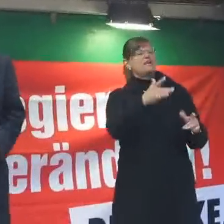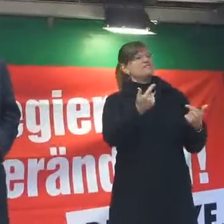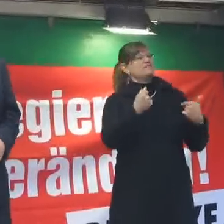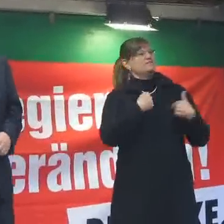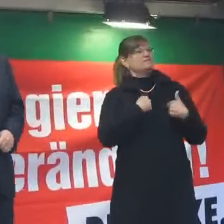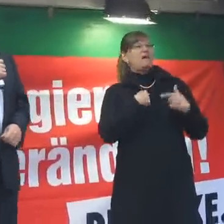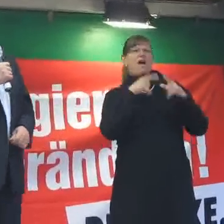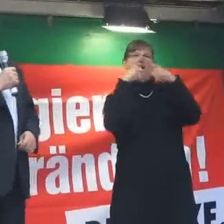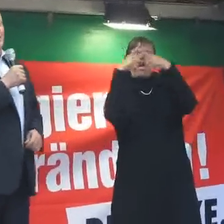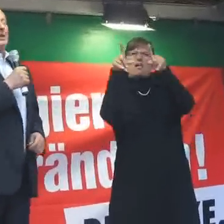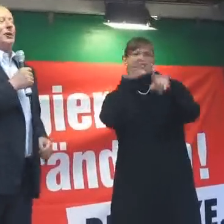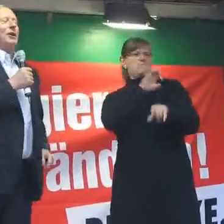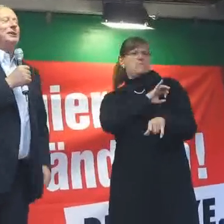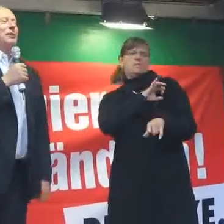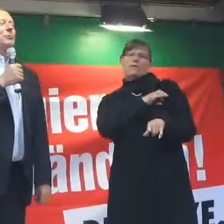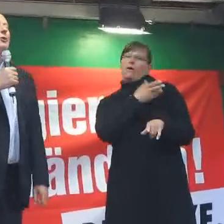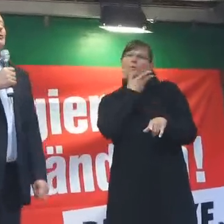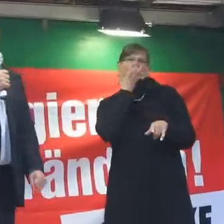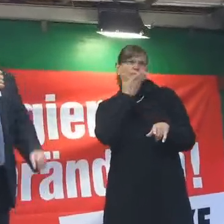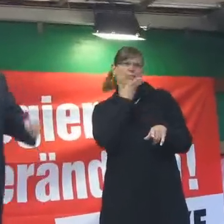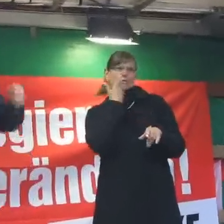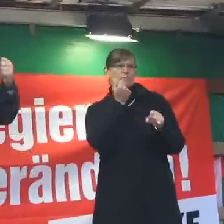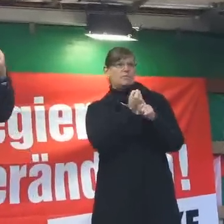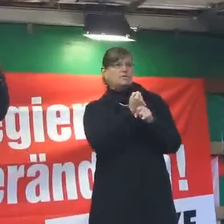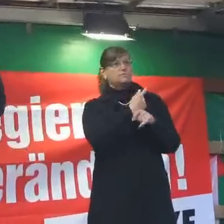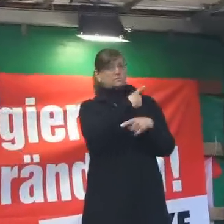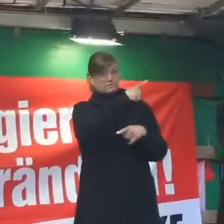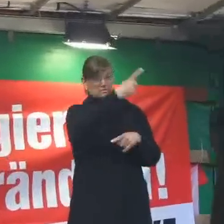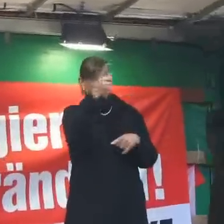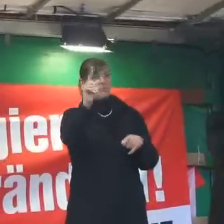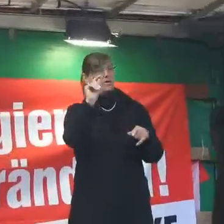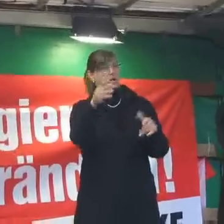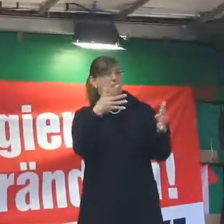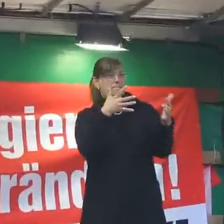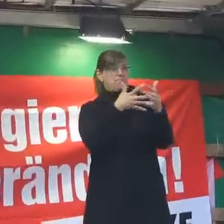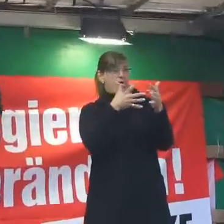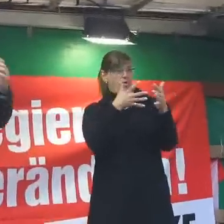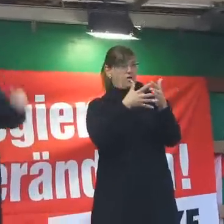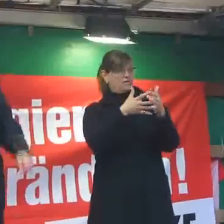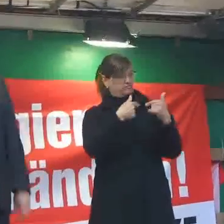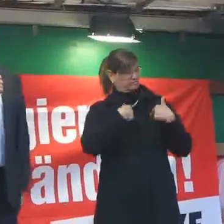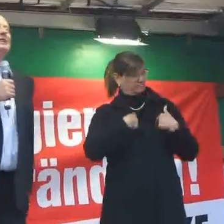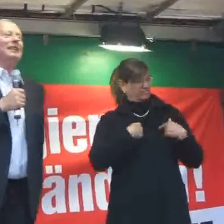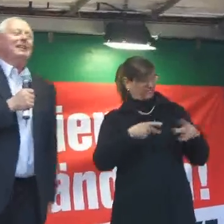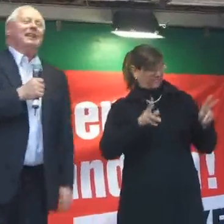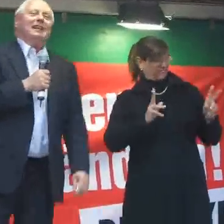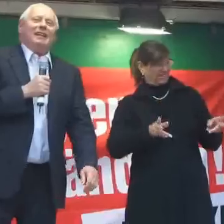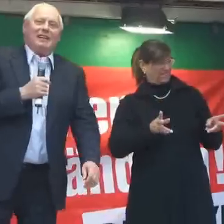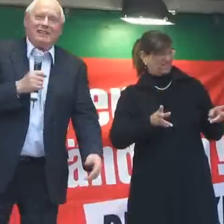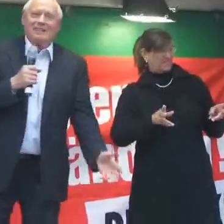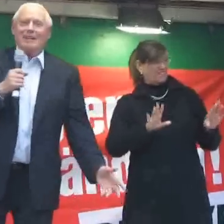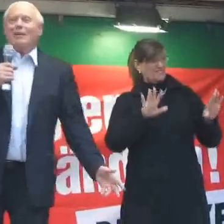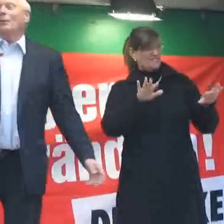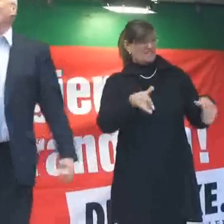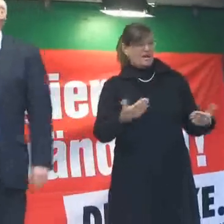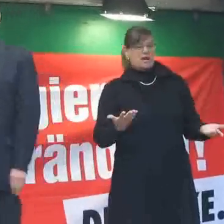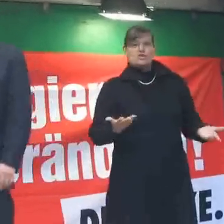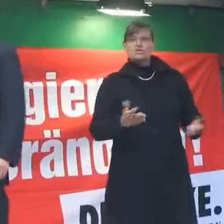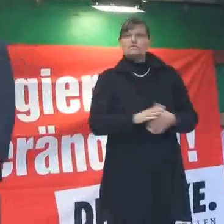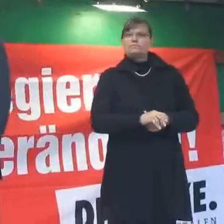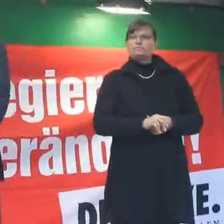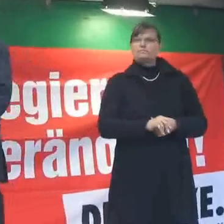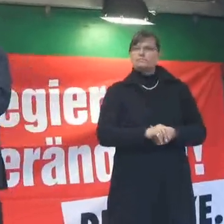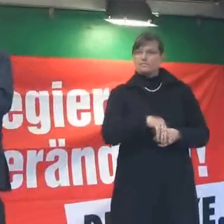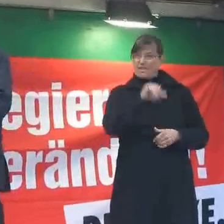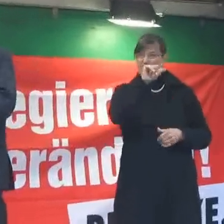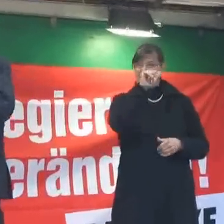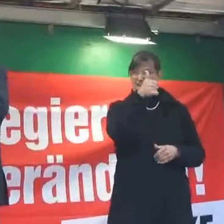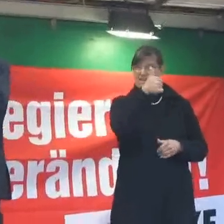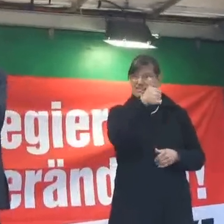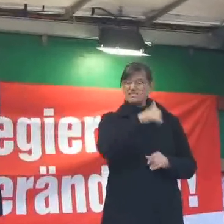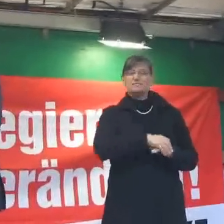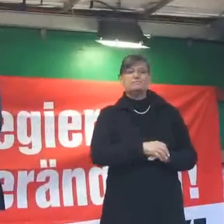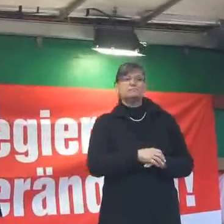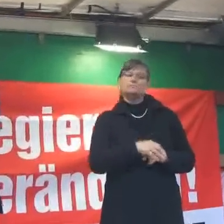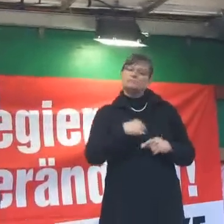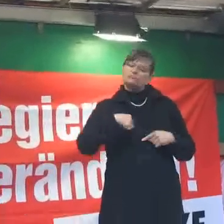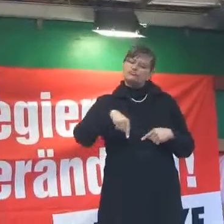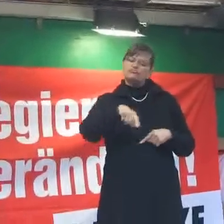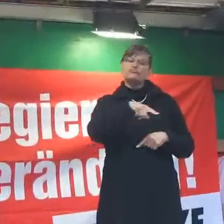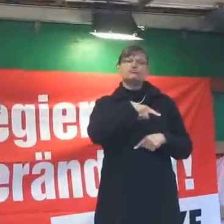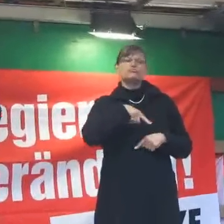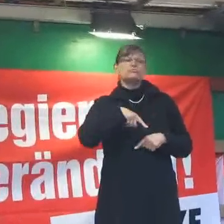vortragen. Und Sie können dann prüfen, ob unsere Argumente richtig oder falsch sind. Erstes Argument, wir verstehen uns als